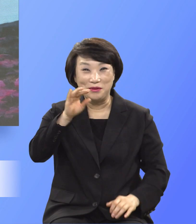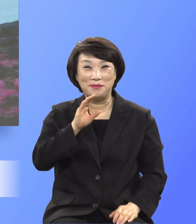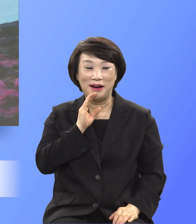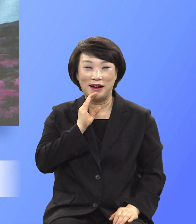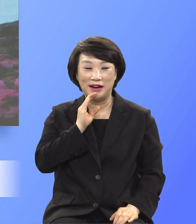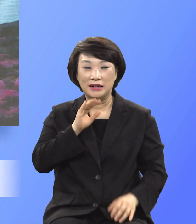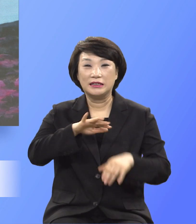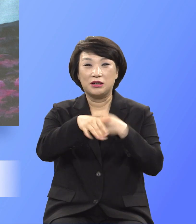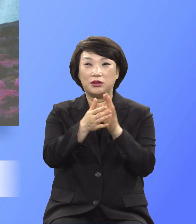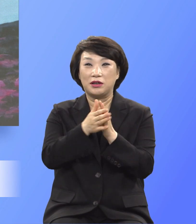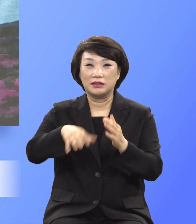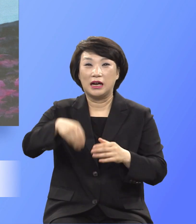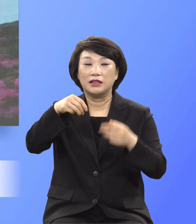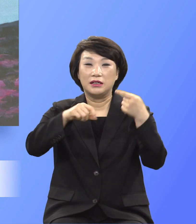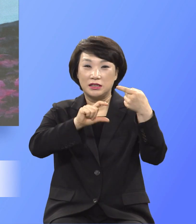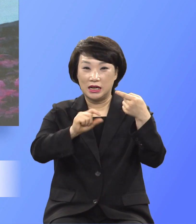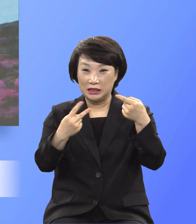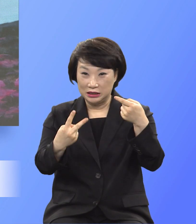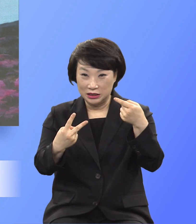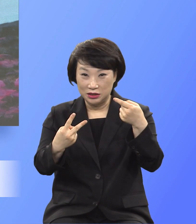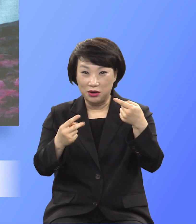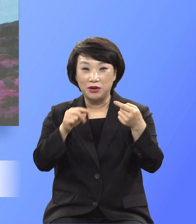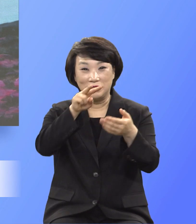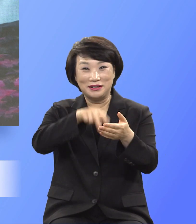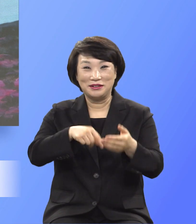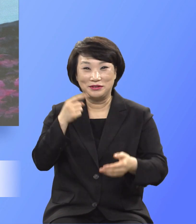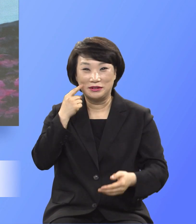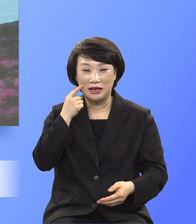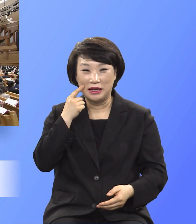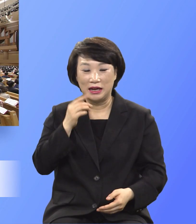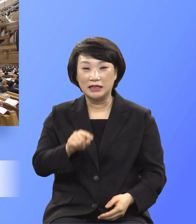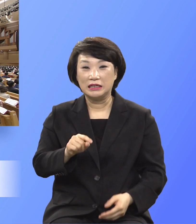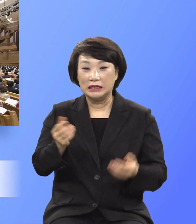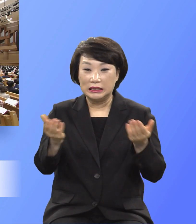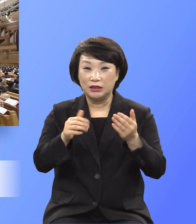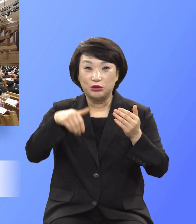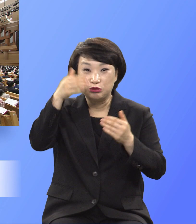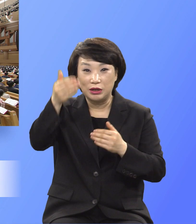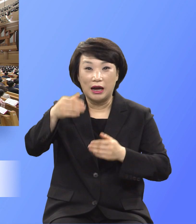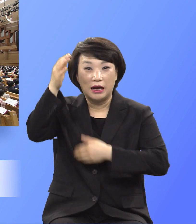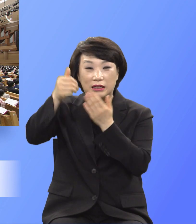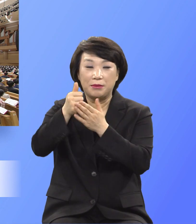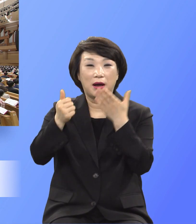1절로 2절에 한번 읽어봐요. 그 이후에 하나님이 아브라함을